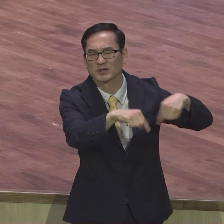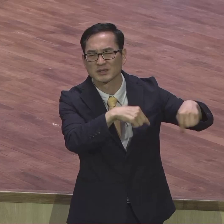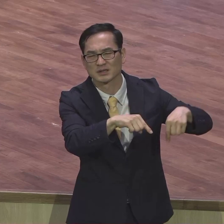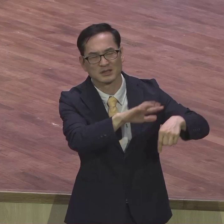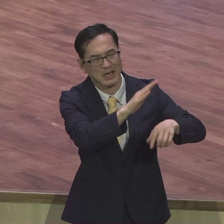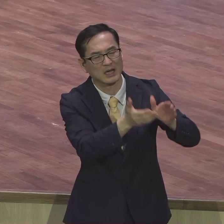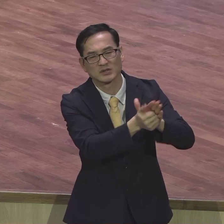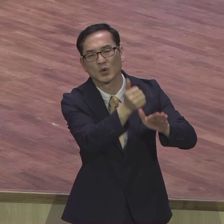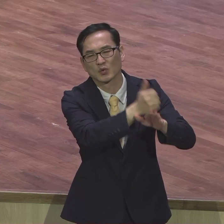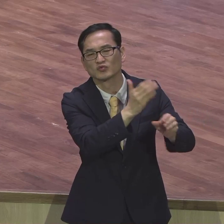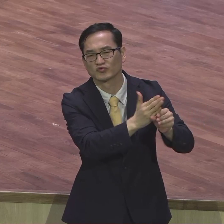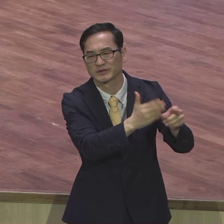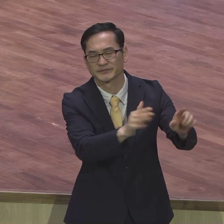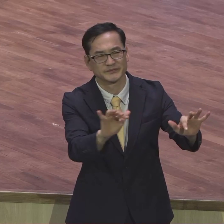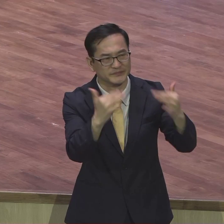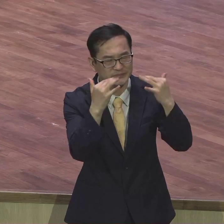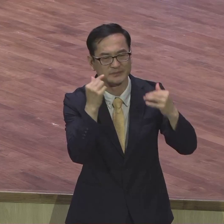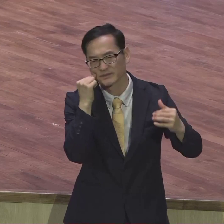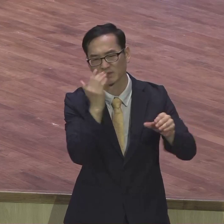여기에 지금 이부예배에